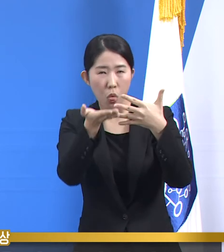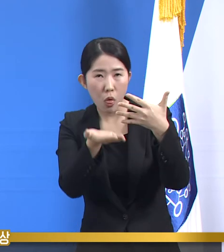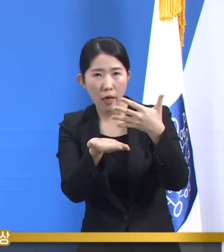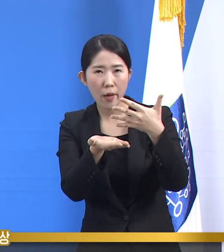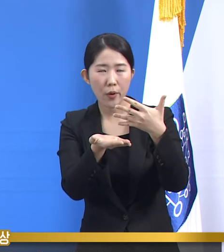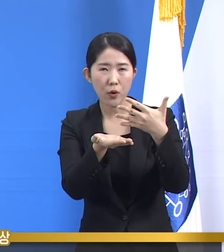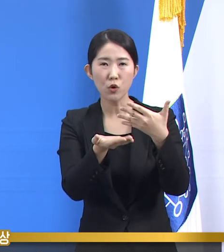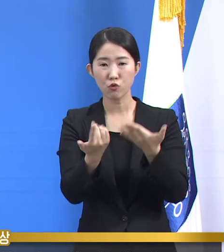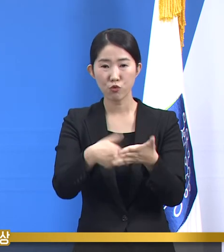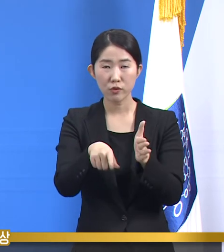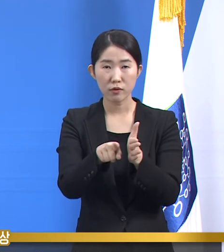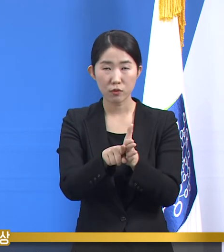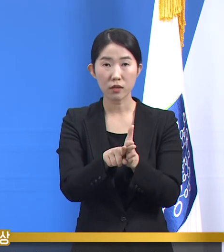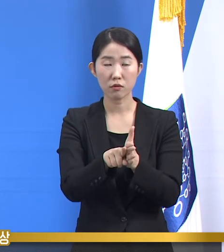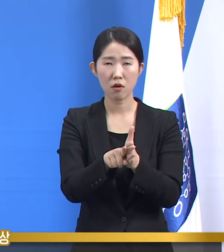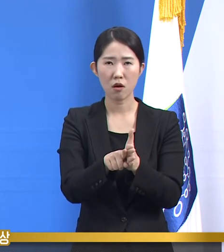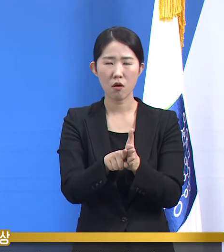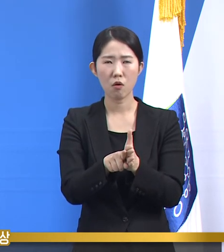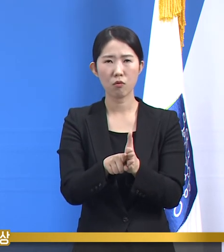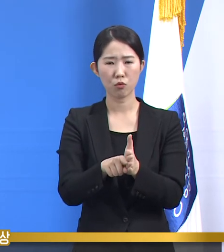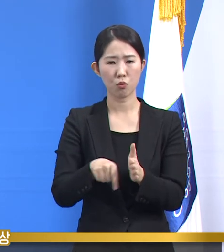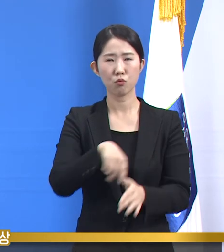꼭 필요한 과제가 있습니다.